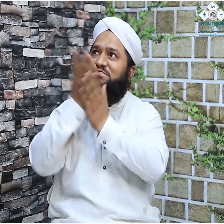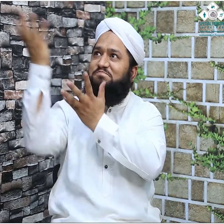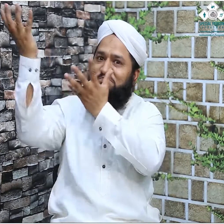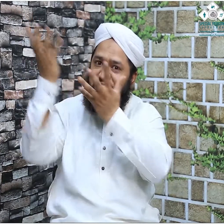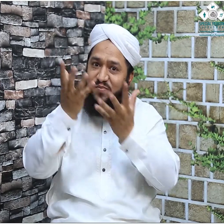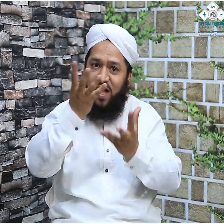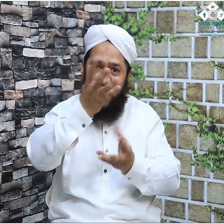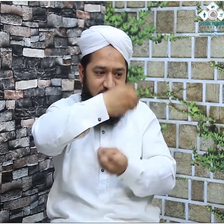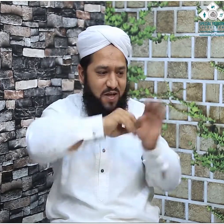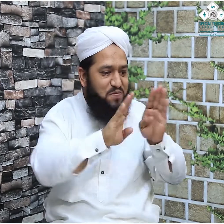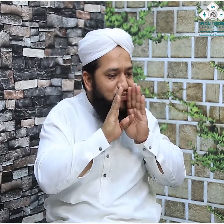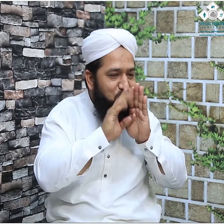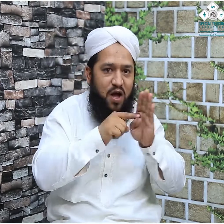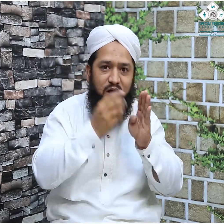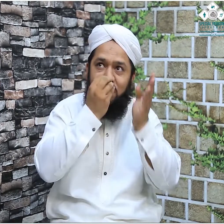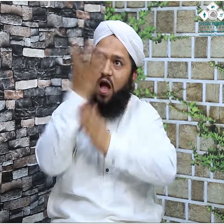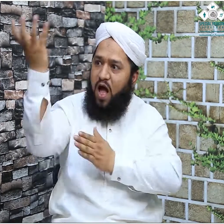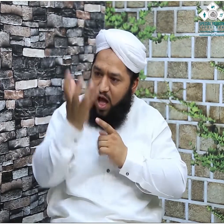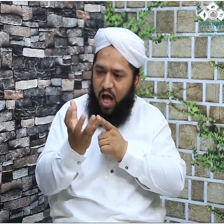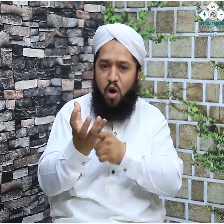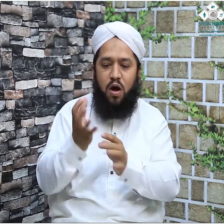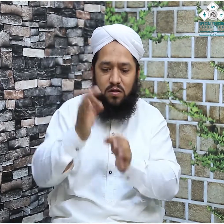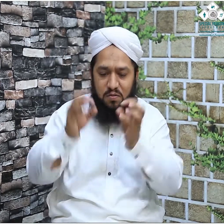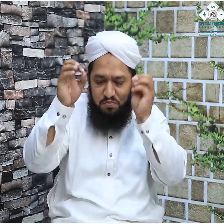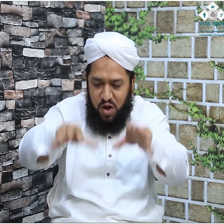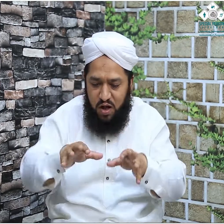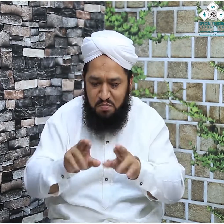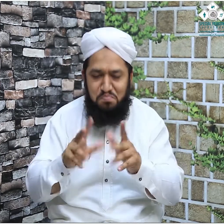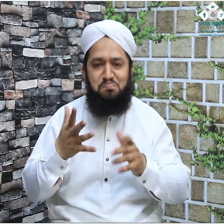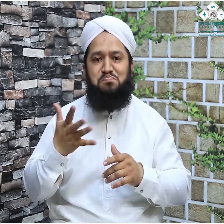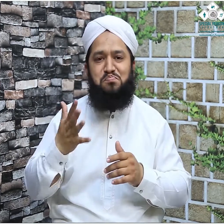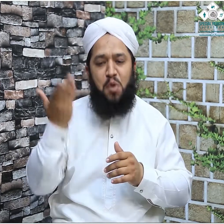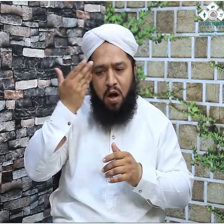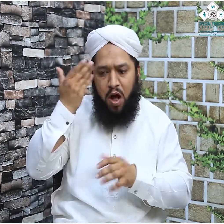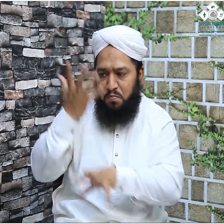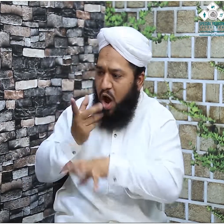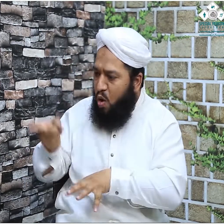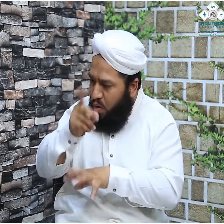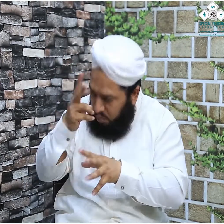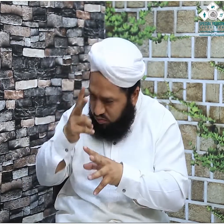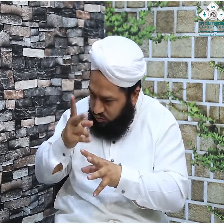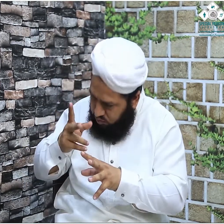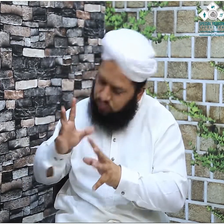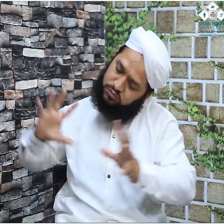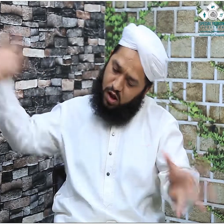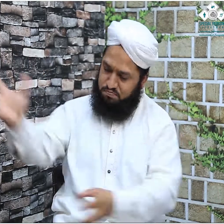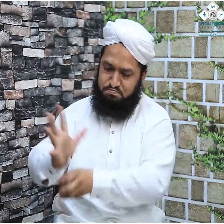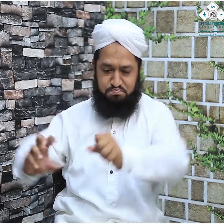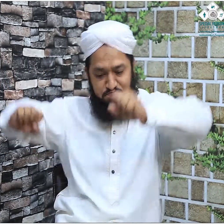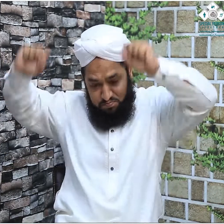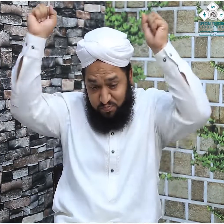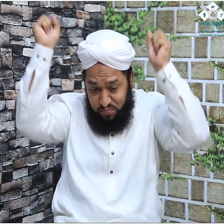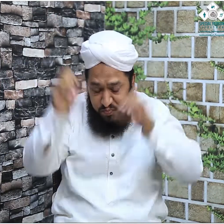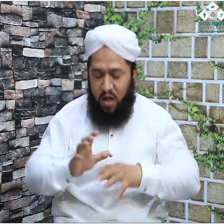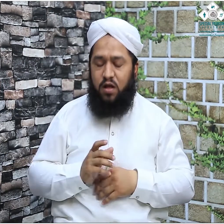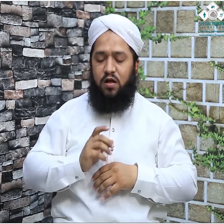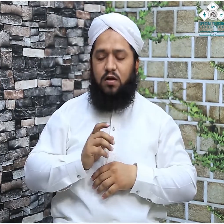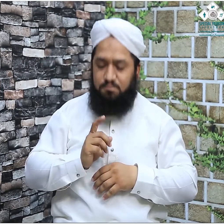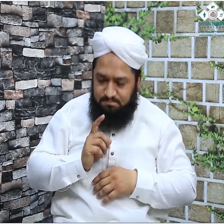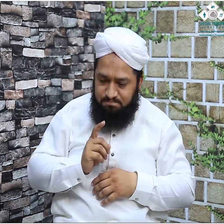برتری اور مقبولیت کا لوہا منوا کر اسے بائیس سال کے طویل عرصے کے بعد جی ہاں ناظرین ٹوئنٹی ٹوئیئرز